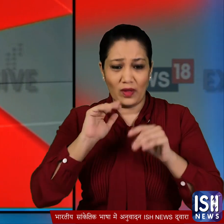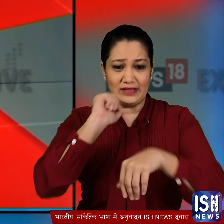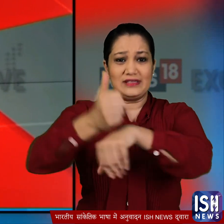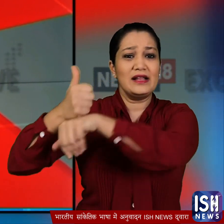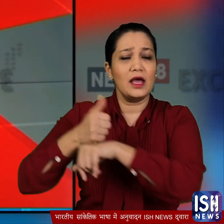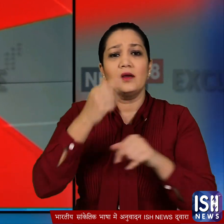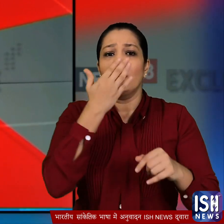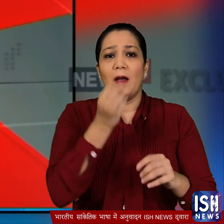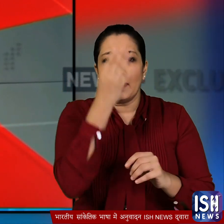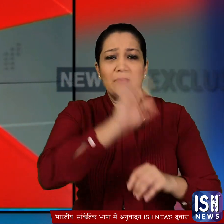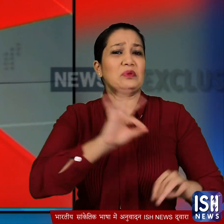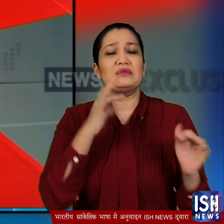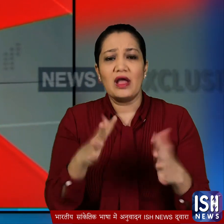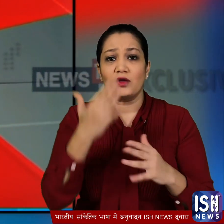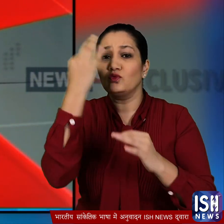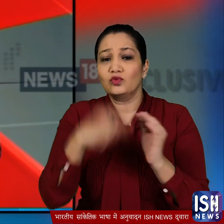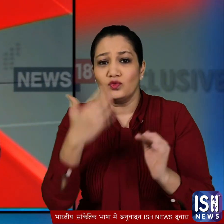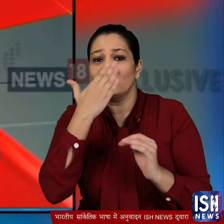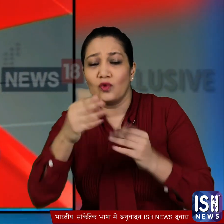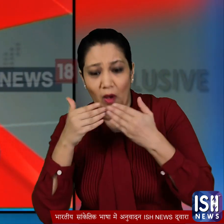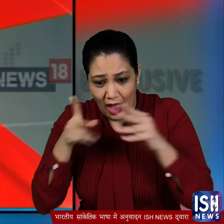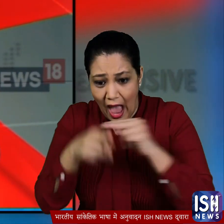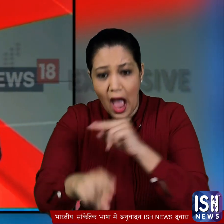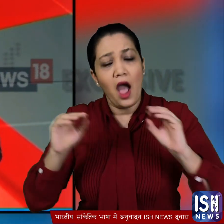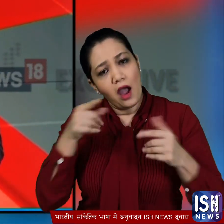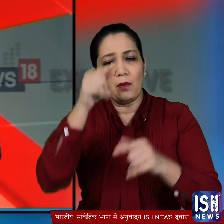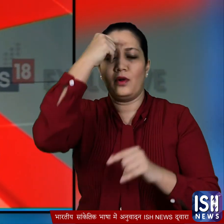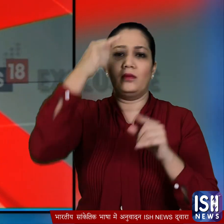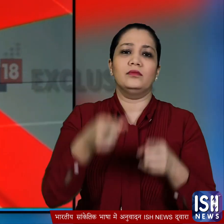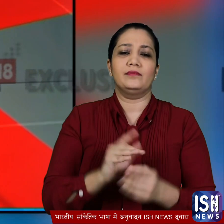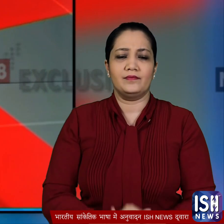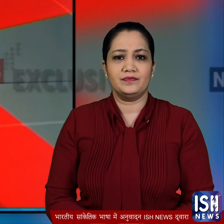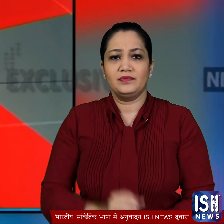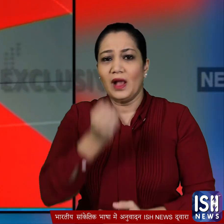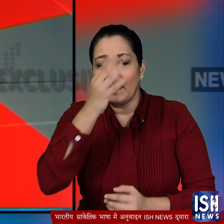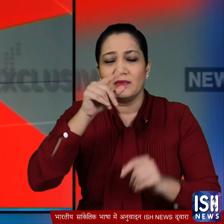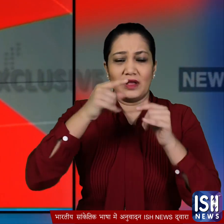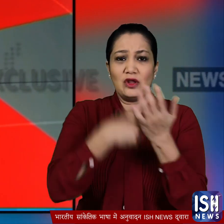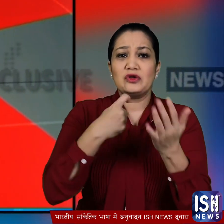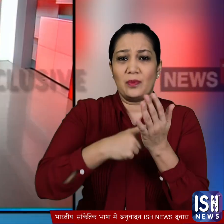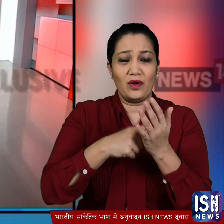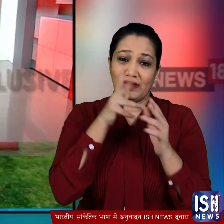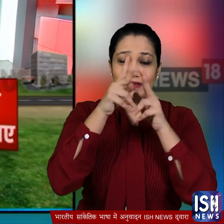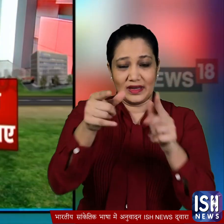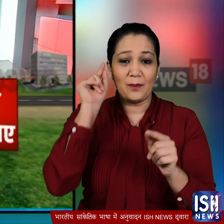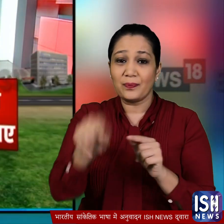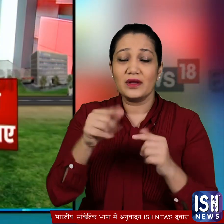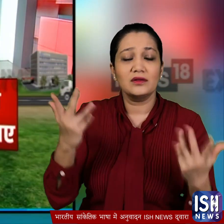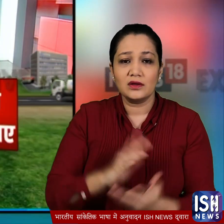इसलिए एक नए स्कूल के उद्गाटन के दोरा अनहंगामा किया गया बीजेपी के कारकरताओं ने जिस रिपोर्ट के आधार पर आरोप लगाये आम आदमी पार्टी उस